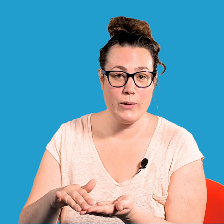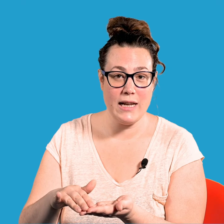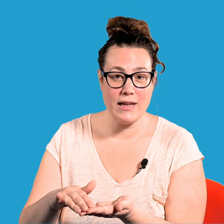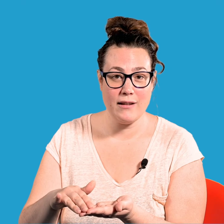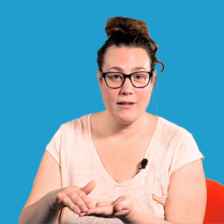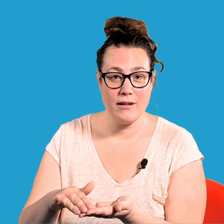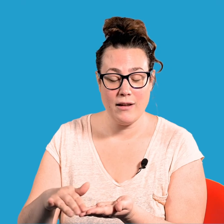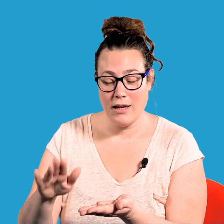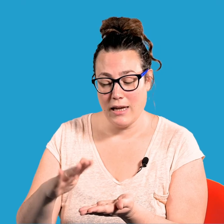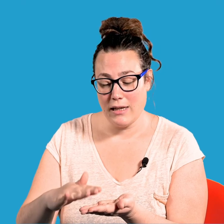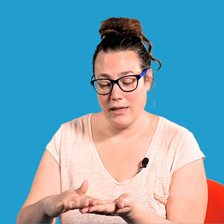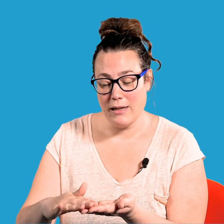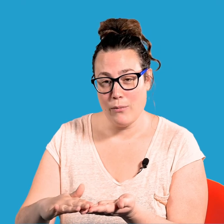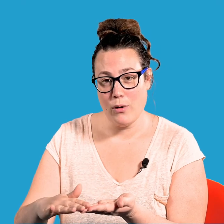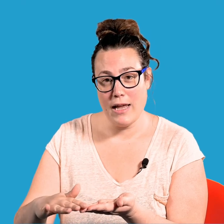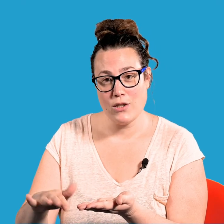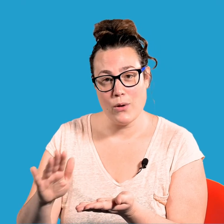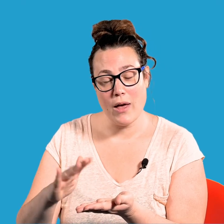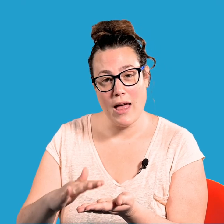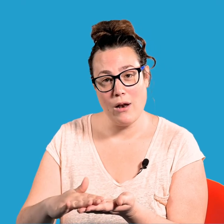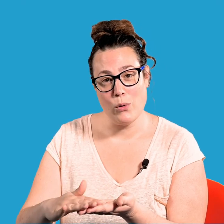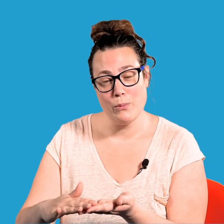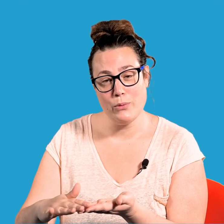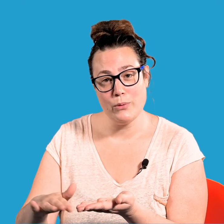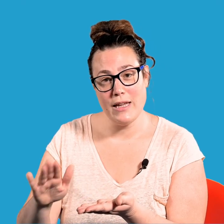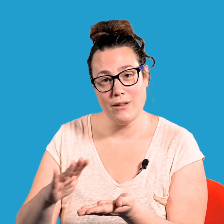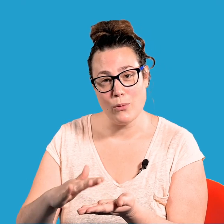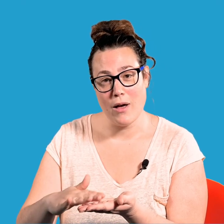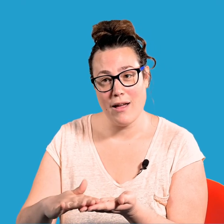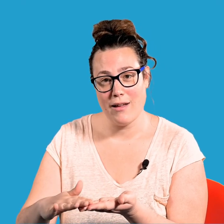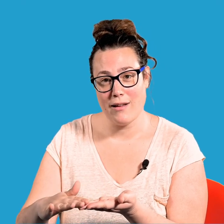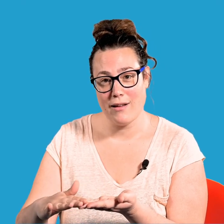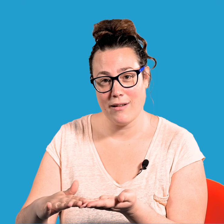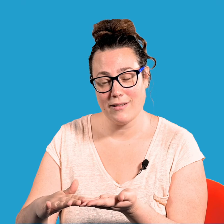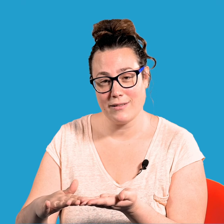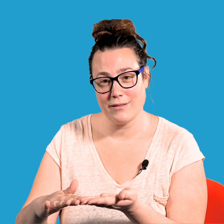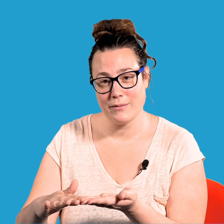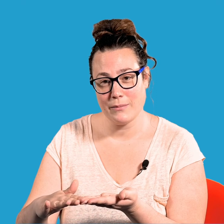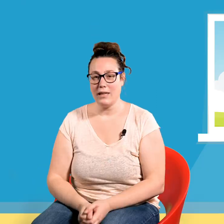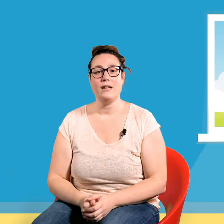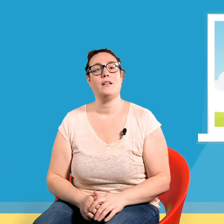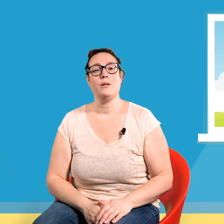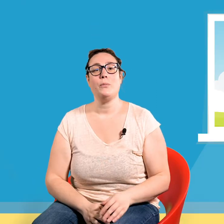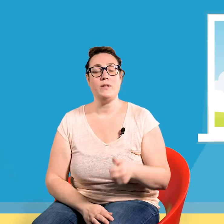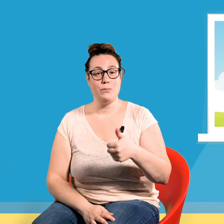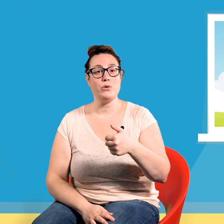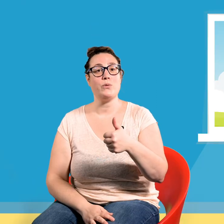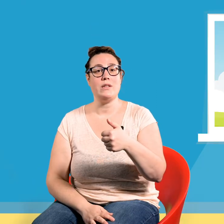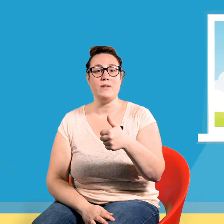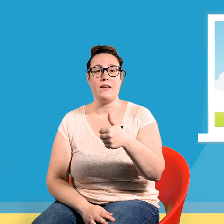lait. lait. Il me lèchera le bout des doigts. Petit Pouce continue sa